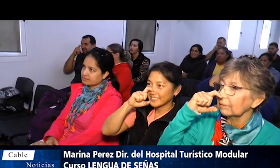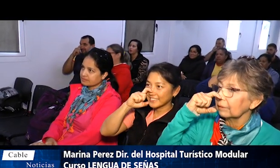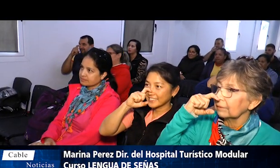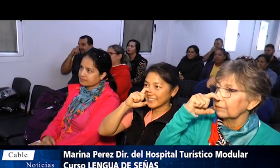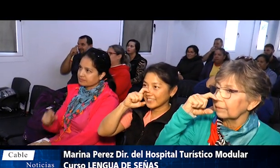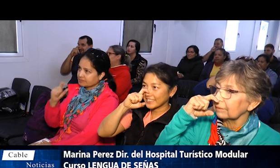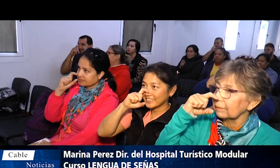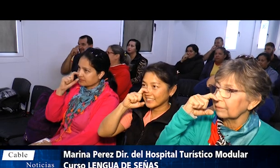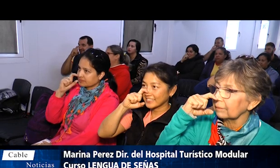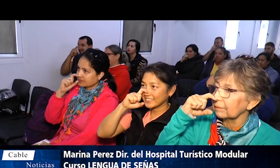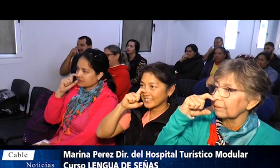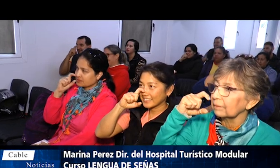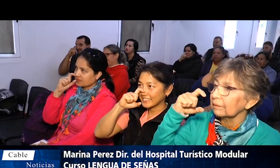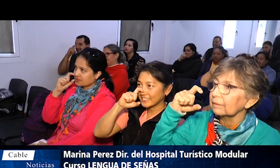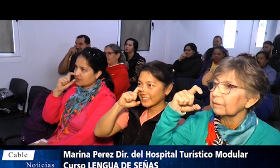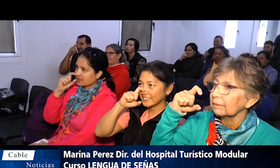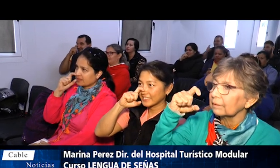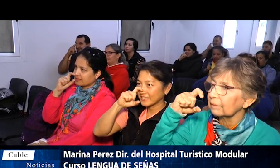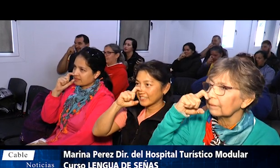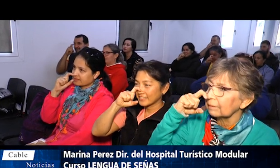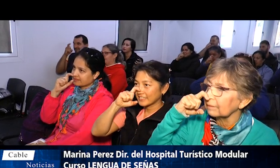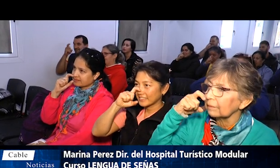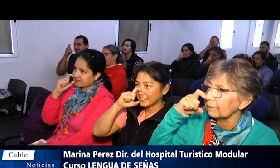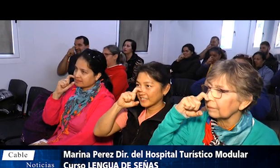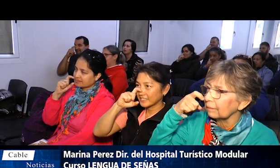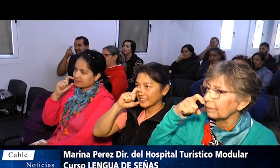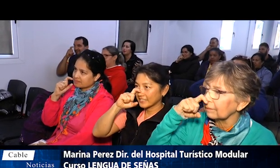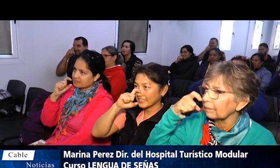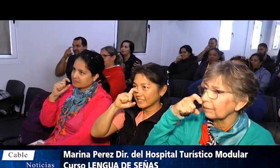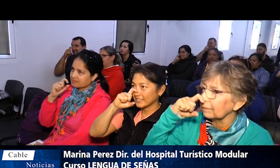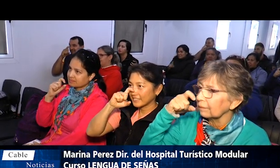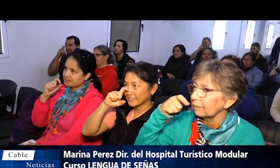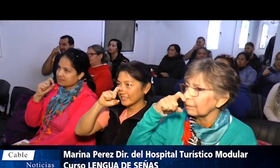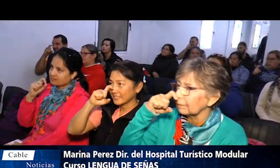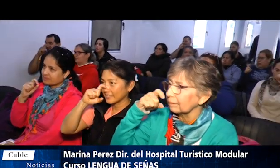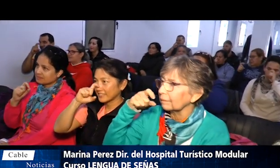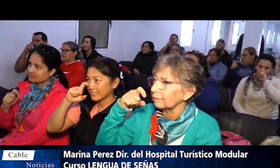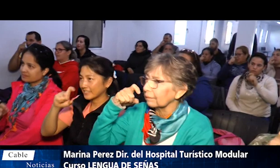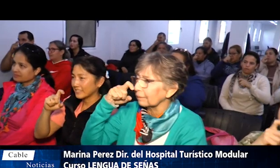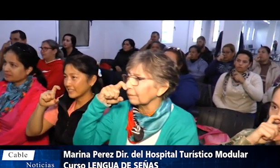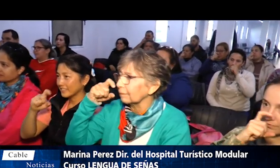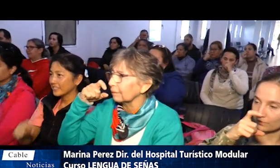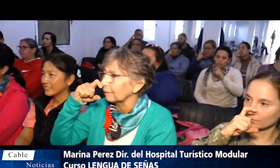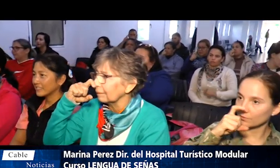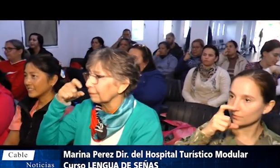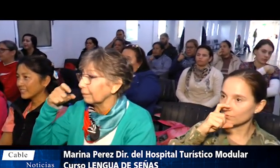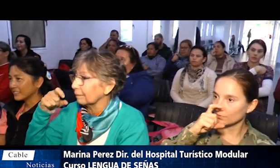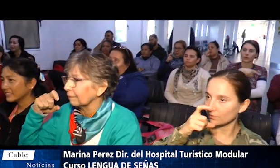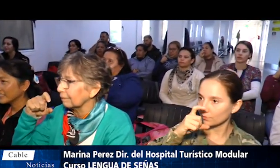estar, es la observación, aparte de aprender la, ¿cómo se dice?, la